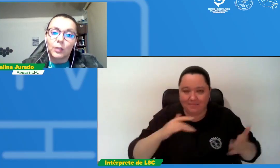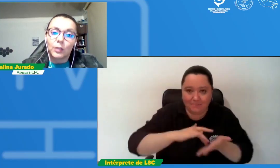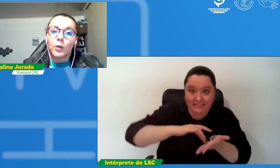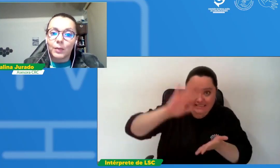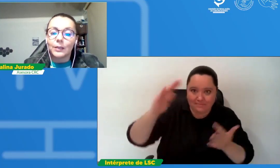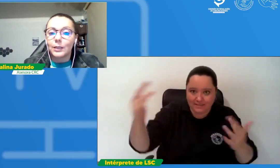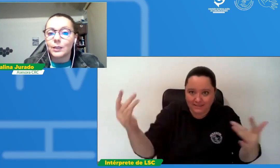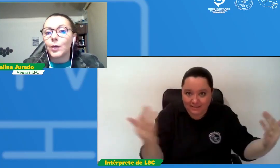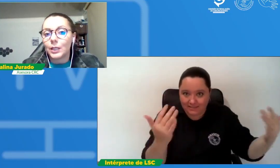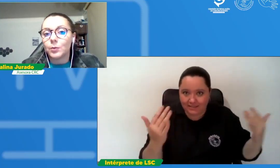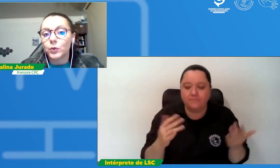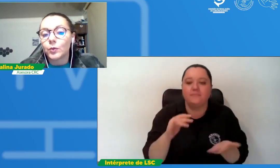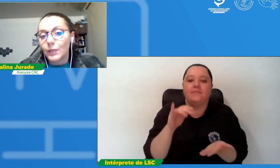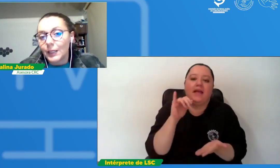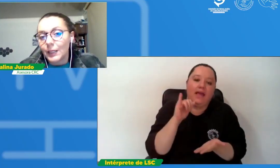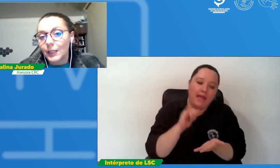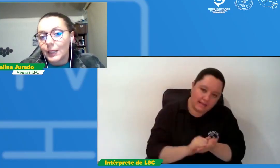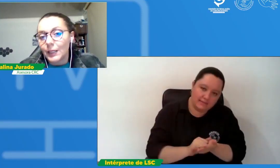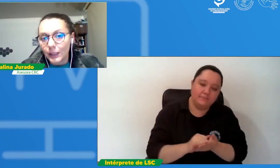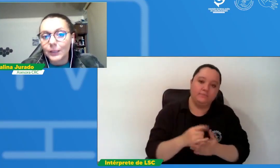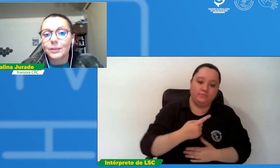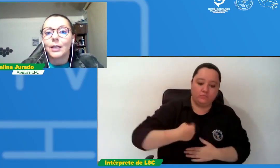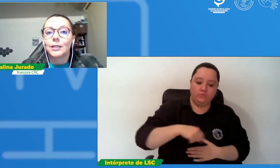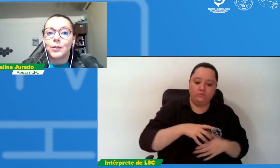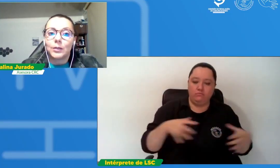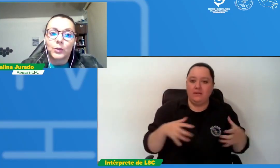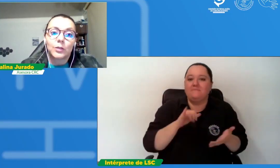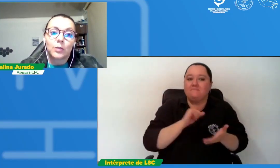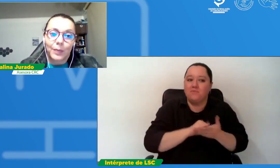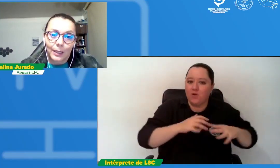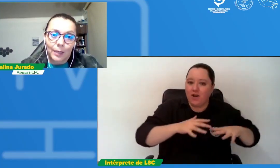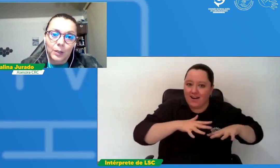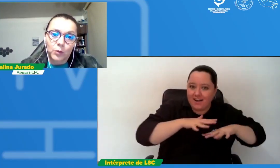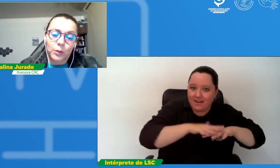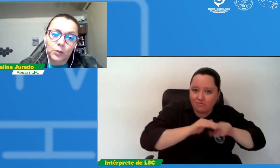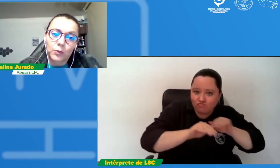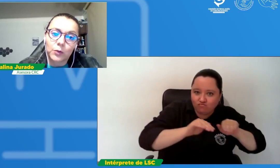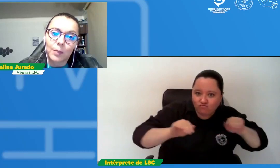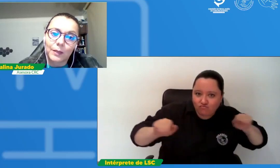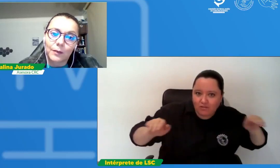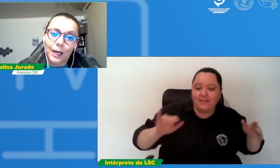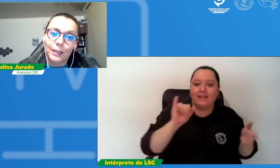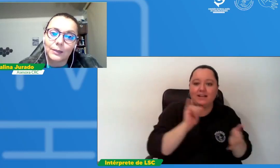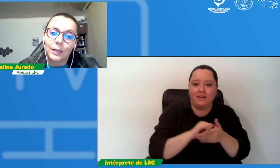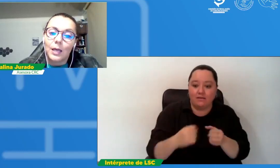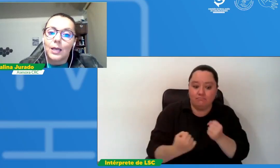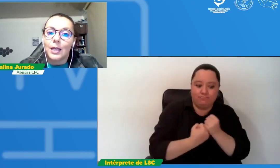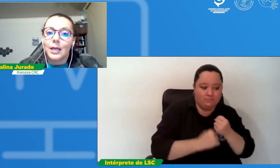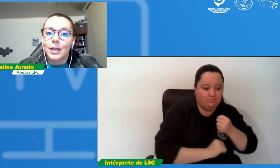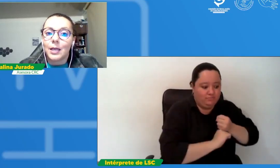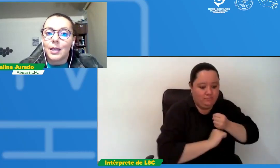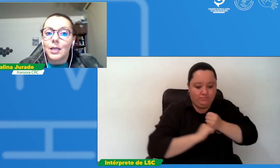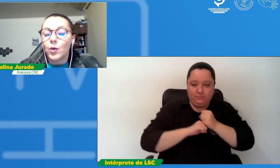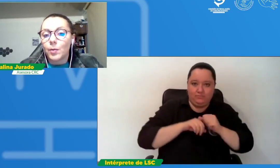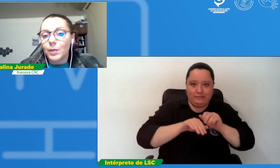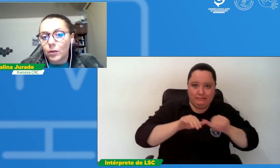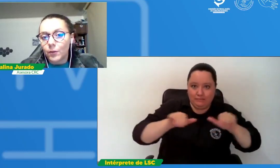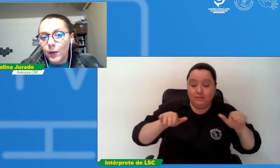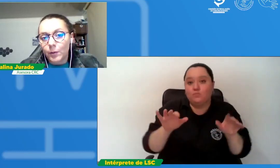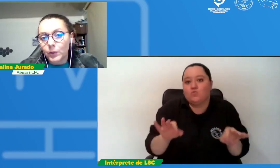obviamente activaremos esas redes activaremos esos apalancamientos porque son fundamentales y obviamente confiamos en